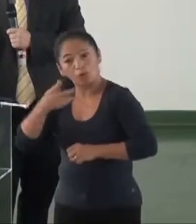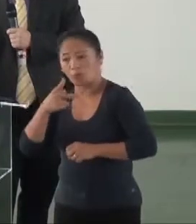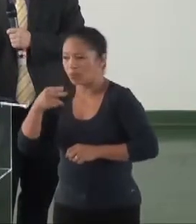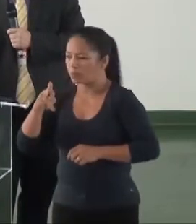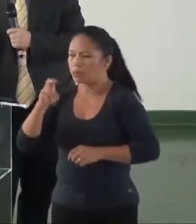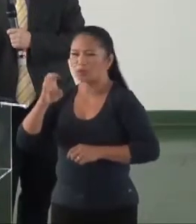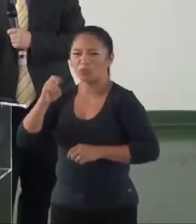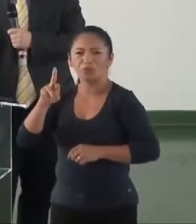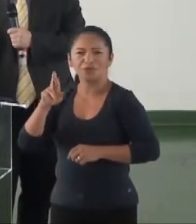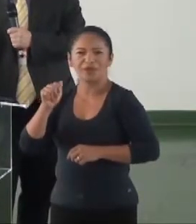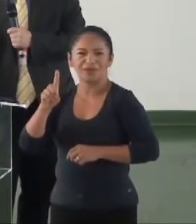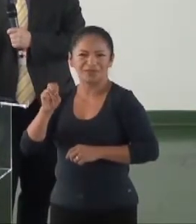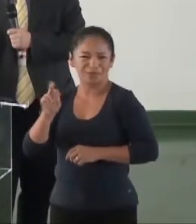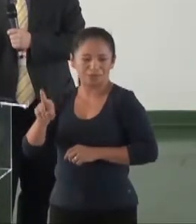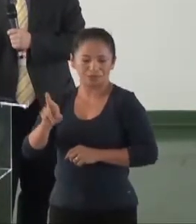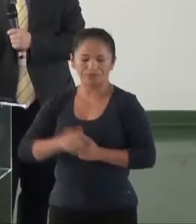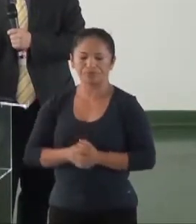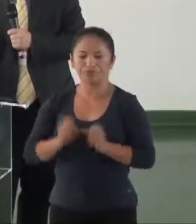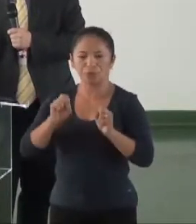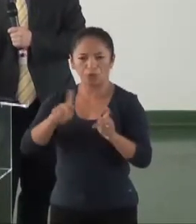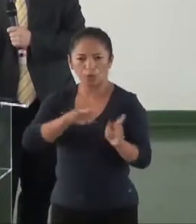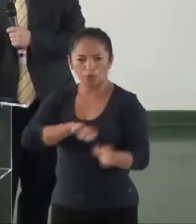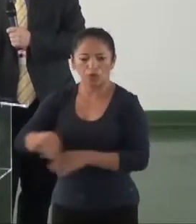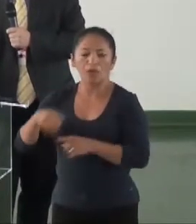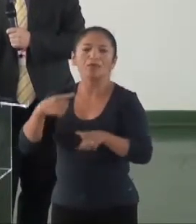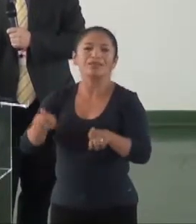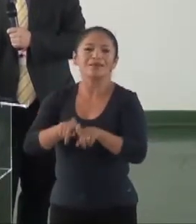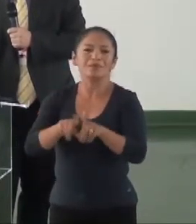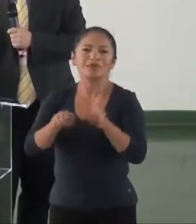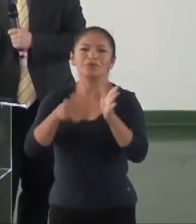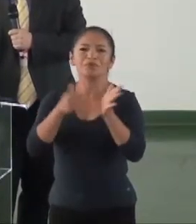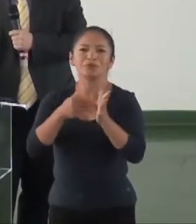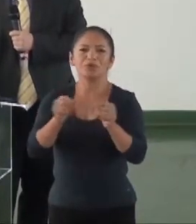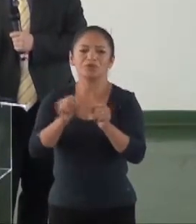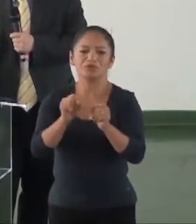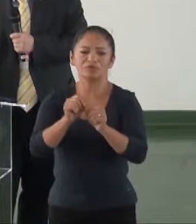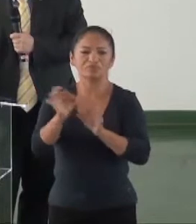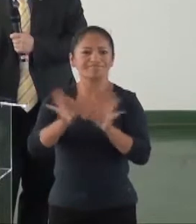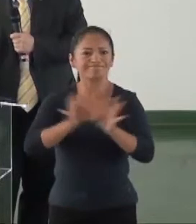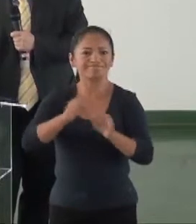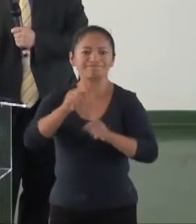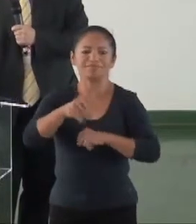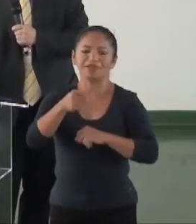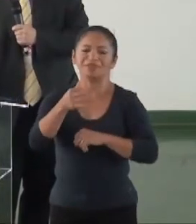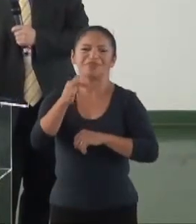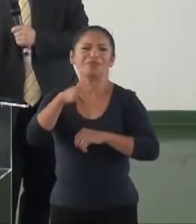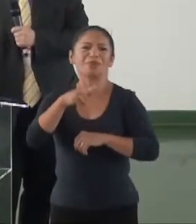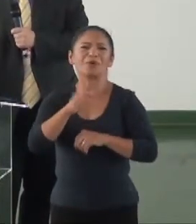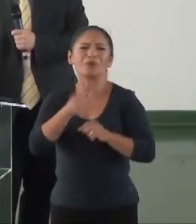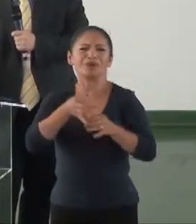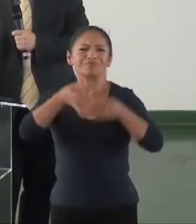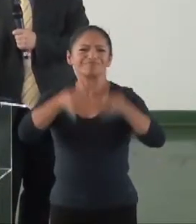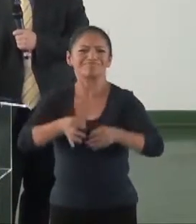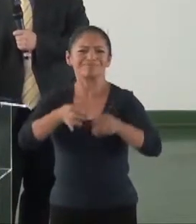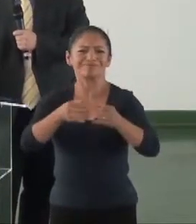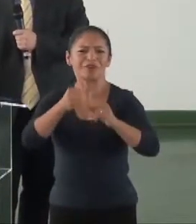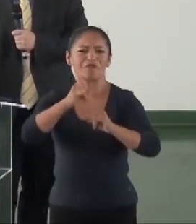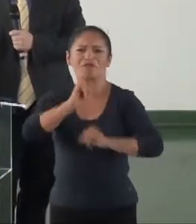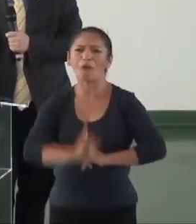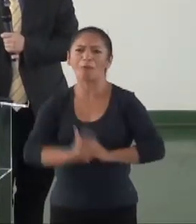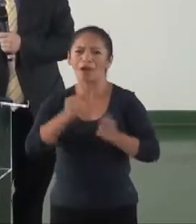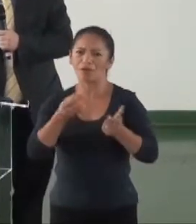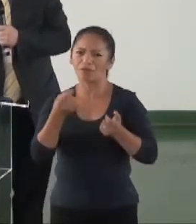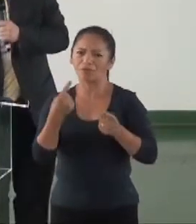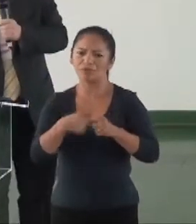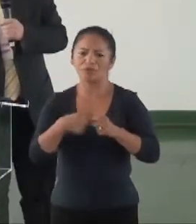Depois, respeito às demandas dos movimentos sociais através da oitiva formal dos mesmos, e de resposta franca mesmo